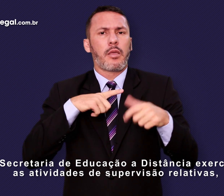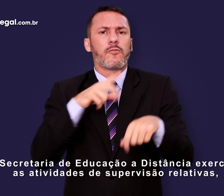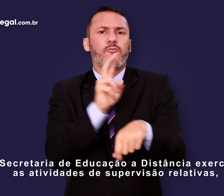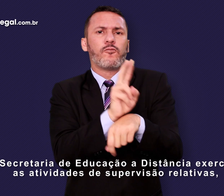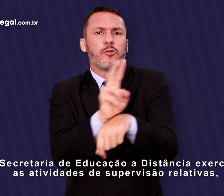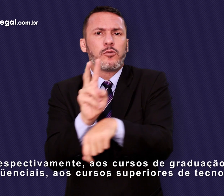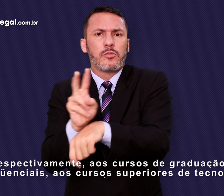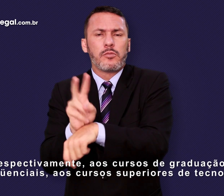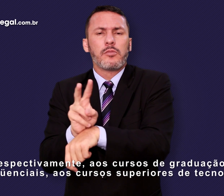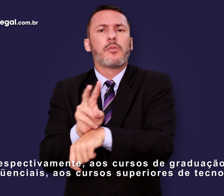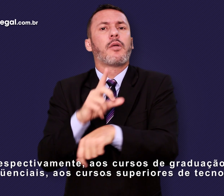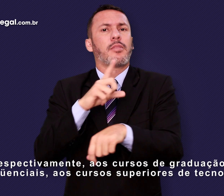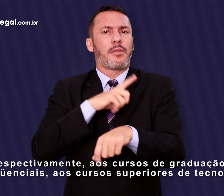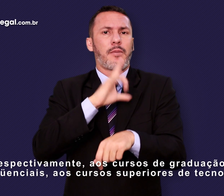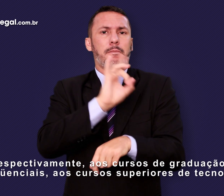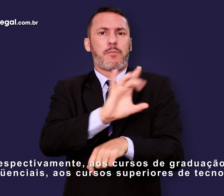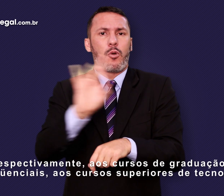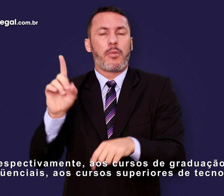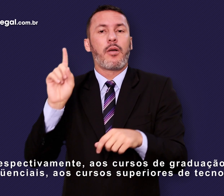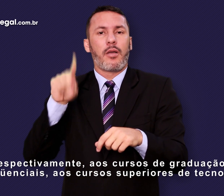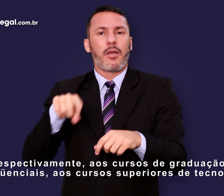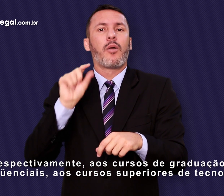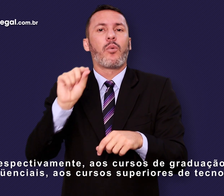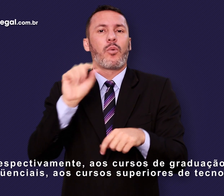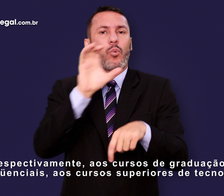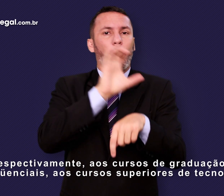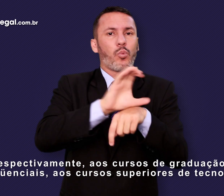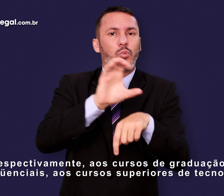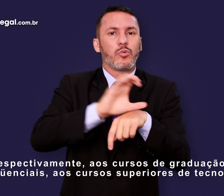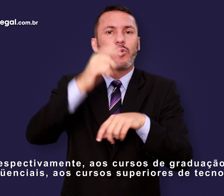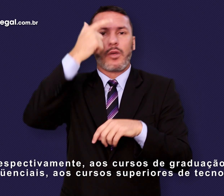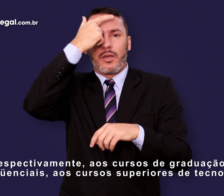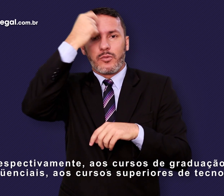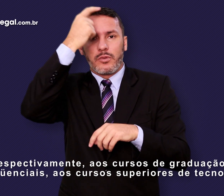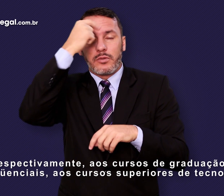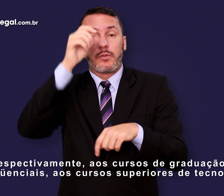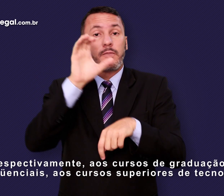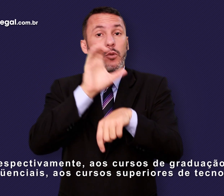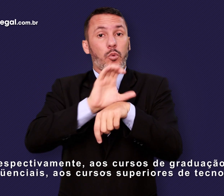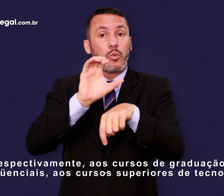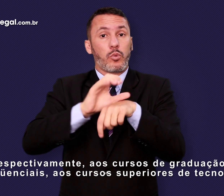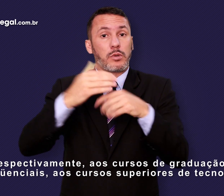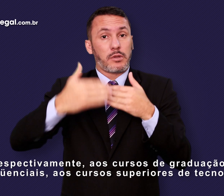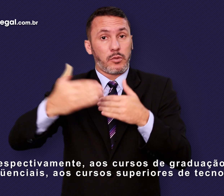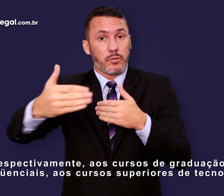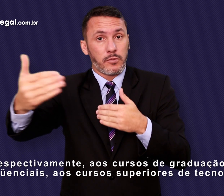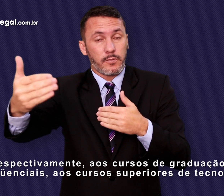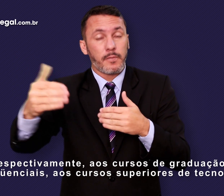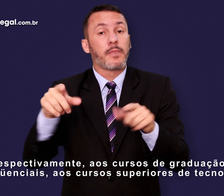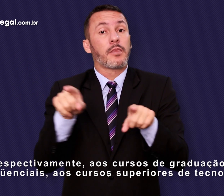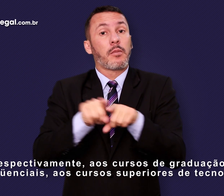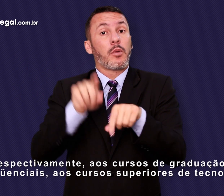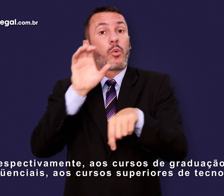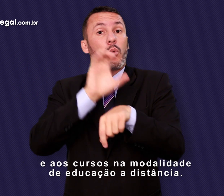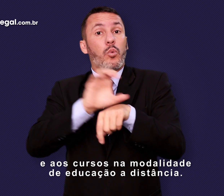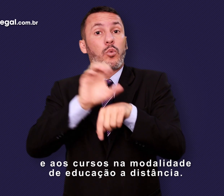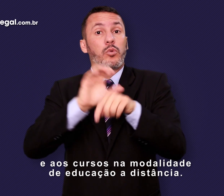relativas, respectivamente, aos cursos de graduação e sequenciais, aos cursos superiores de tecnologia e aos